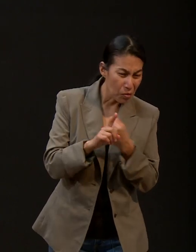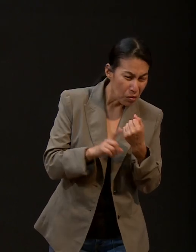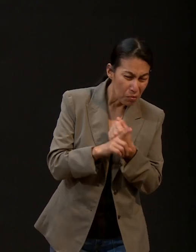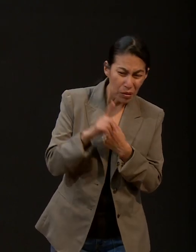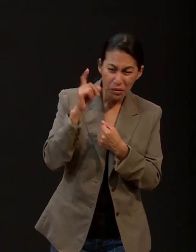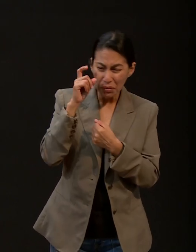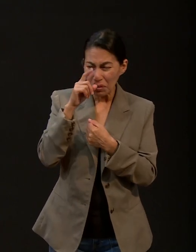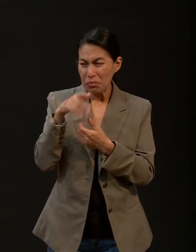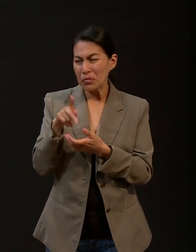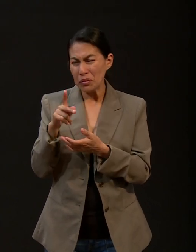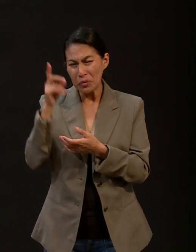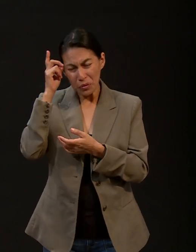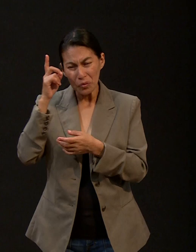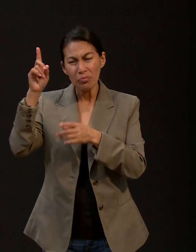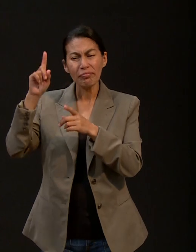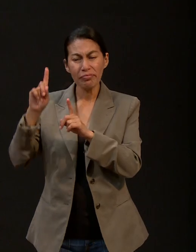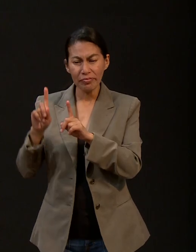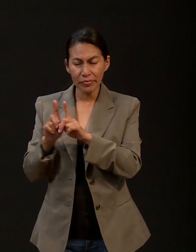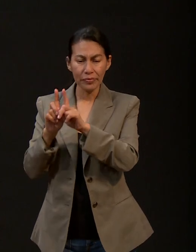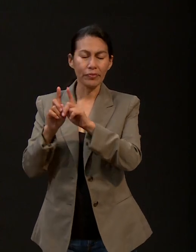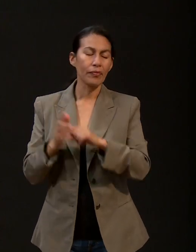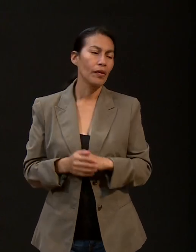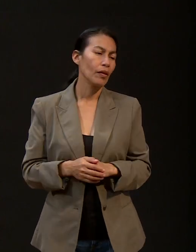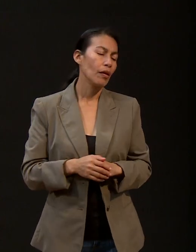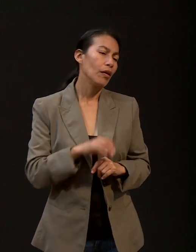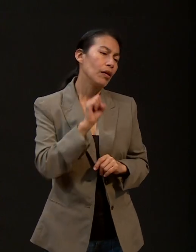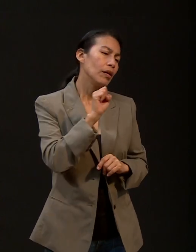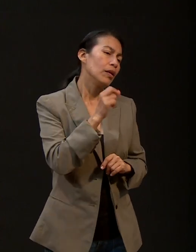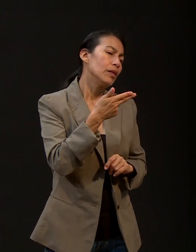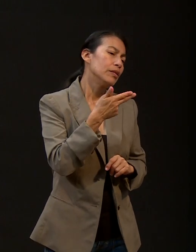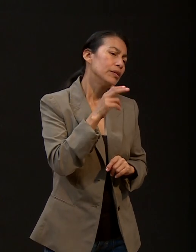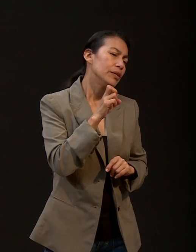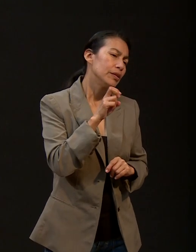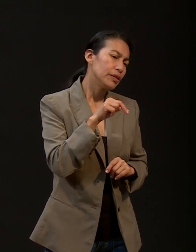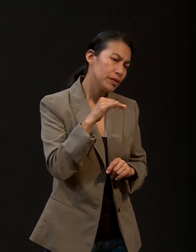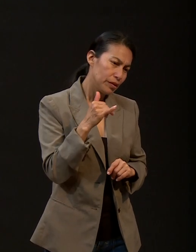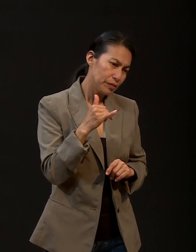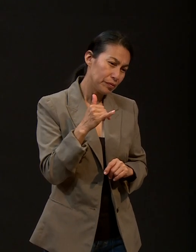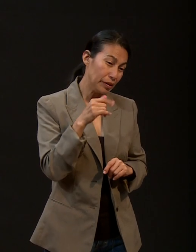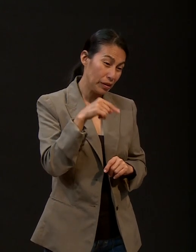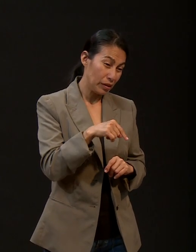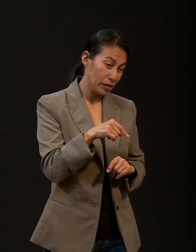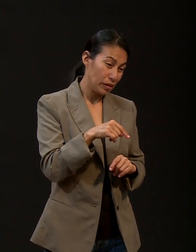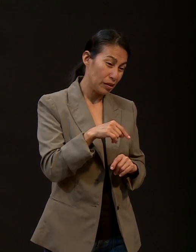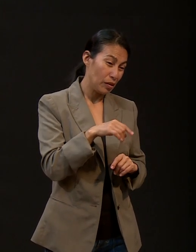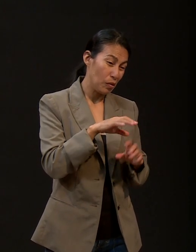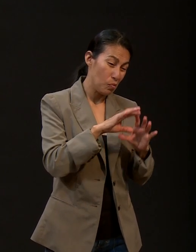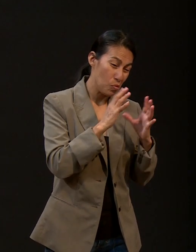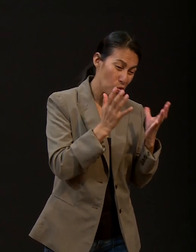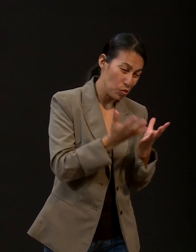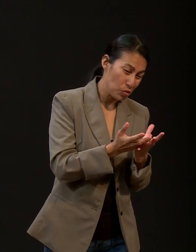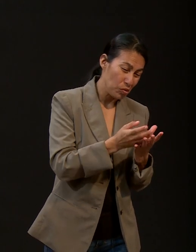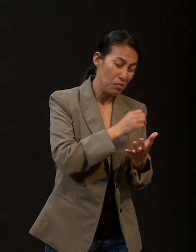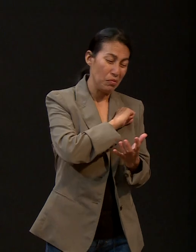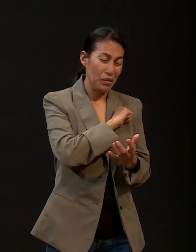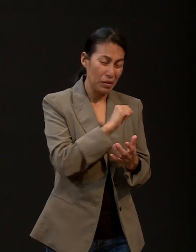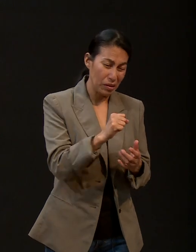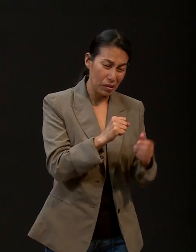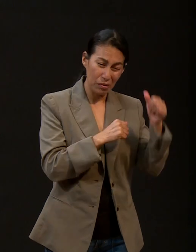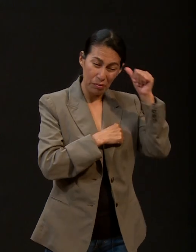realmente, Jenny, vivimos en un mundo donde hay maldad, hay pecado y demás. Entonces,